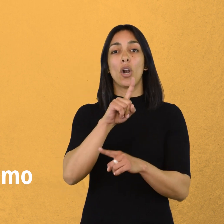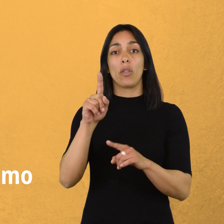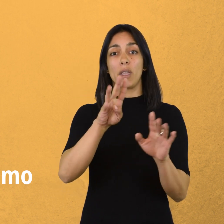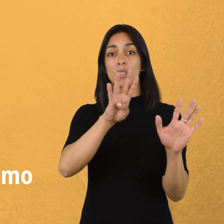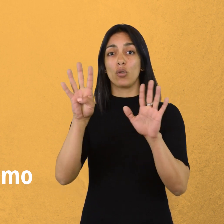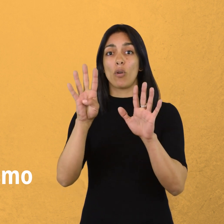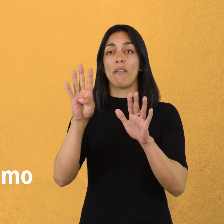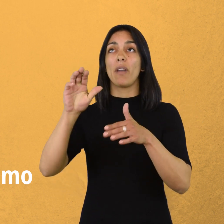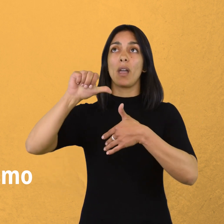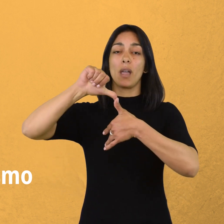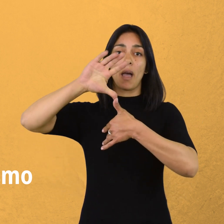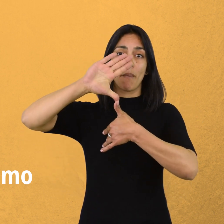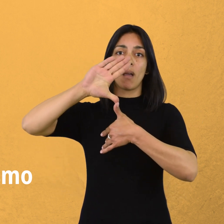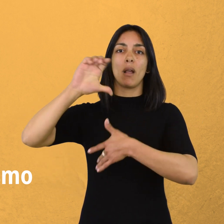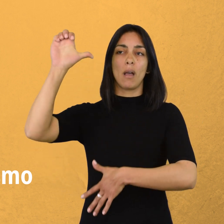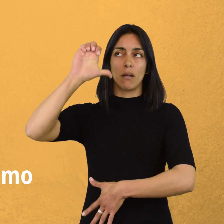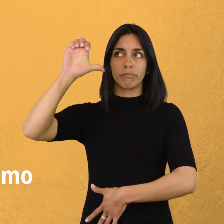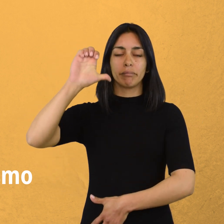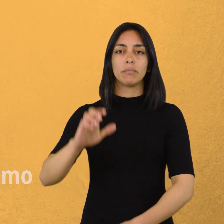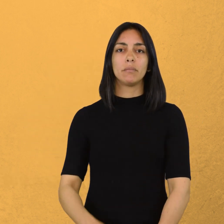en la naturaleza en el siglo XIX. Compare